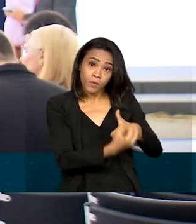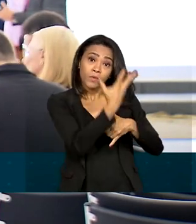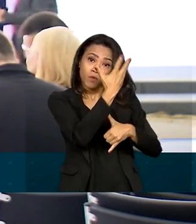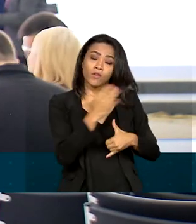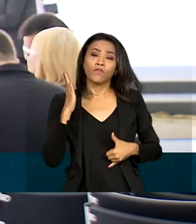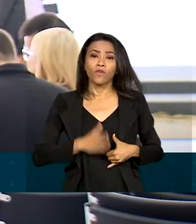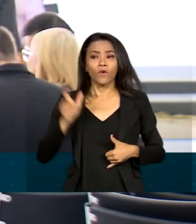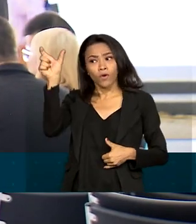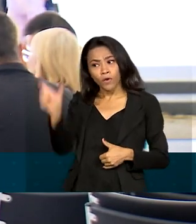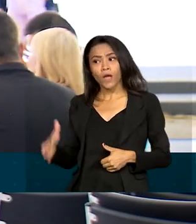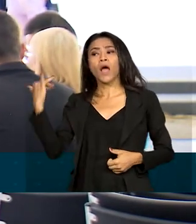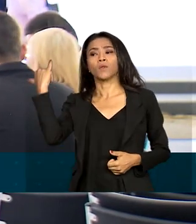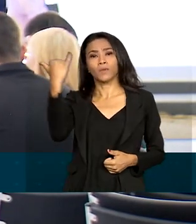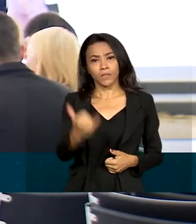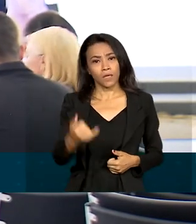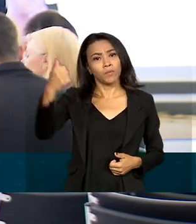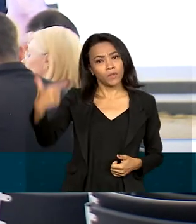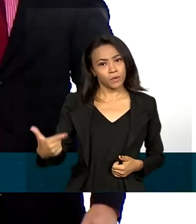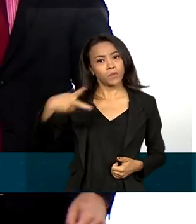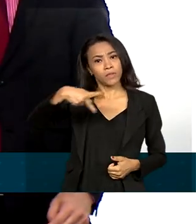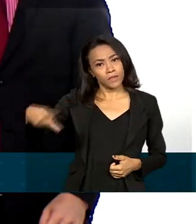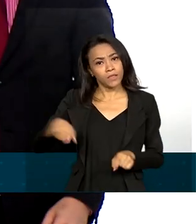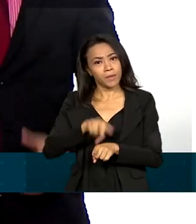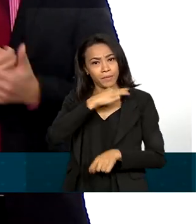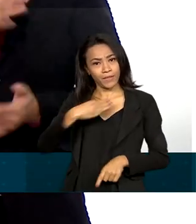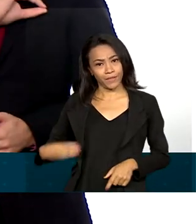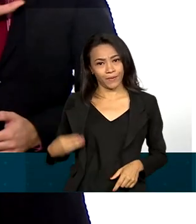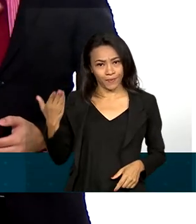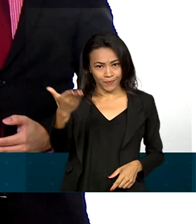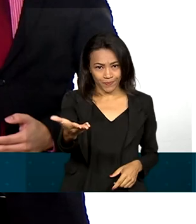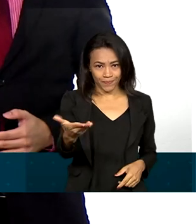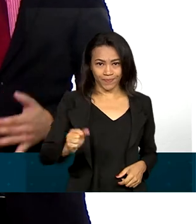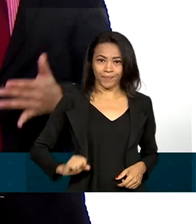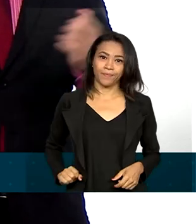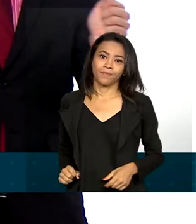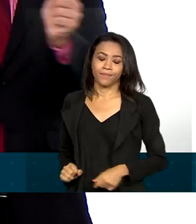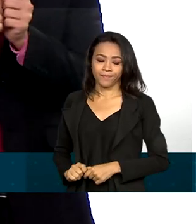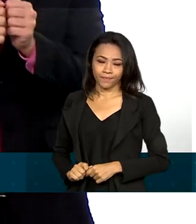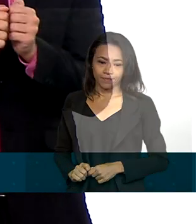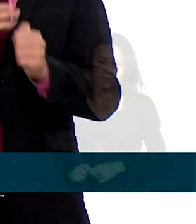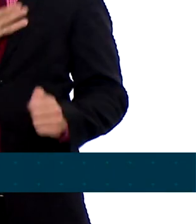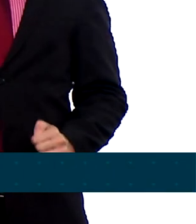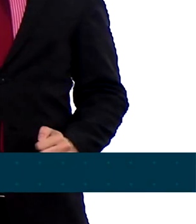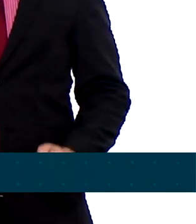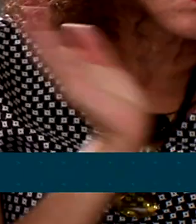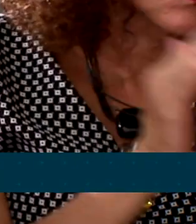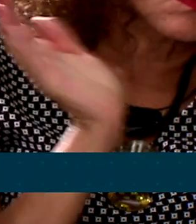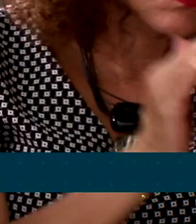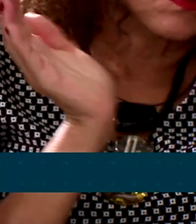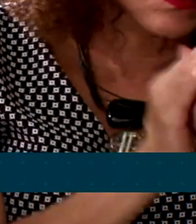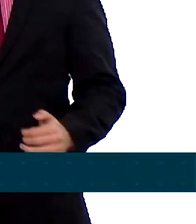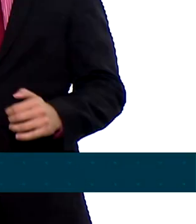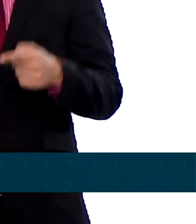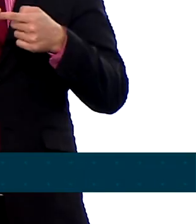pelo vice-presidente e ministro. Essa é uma agenda prioritária, inclusive,